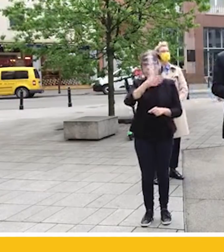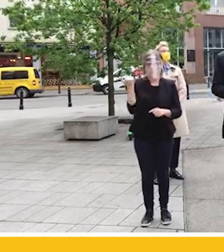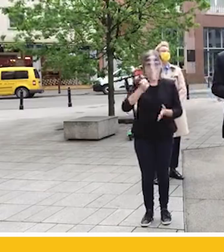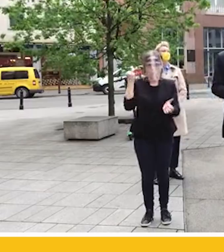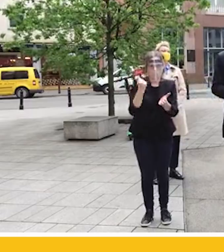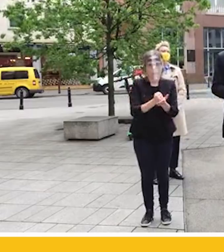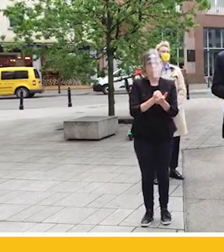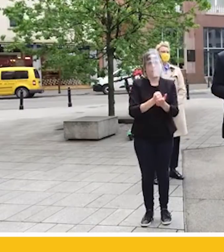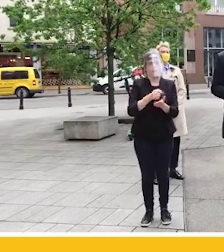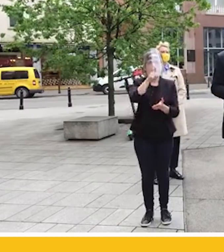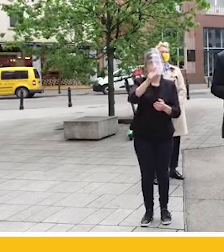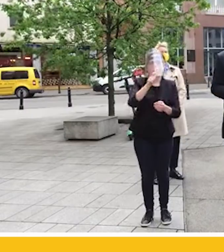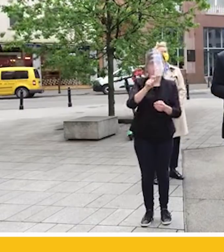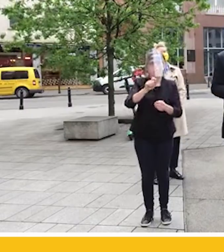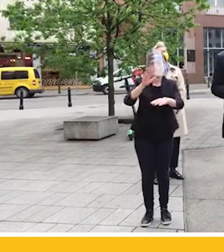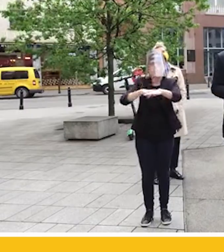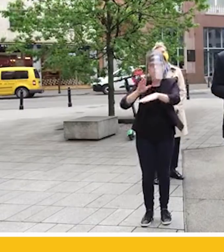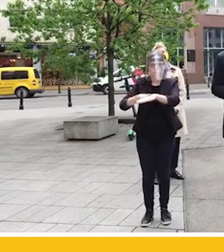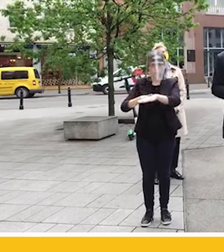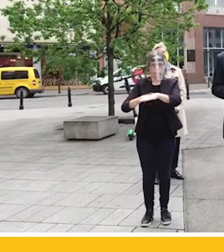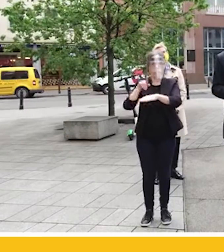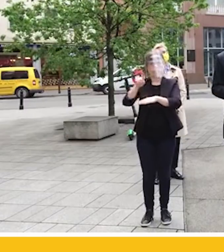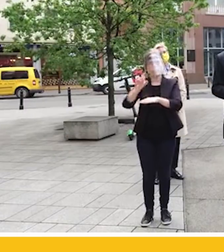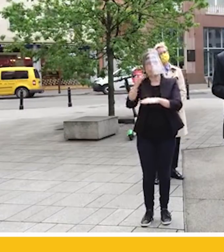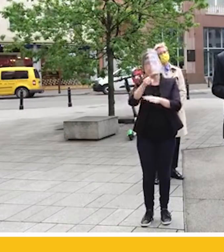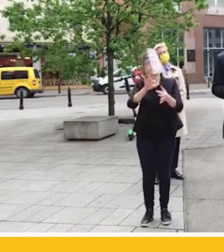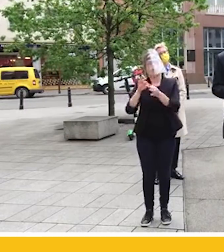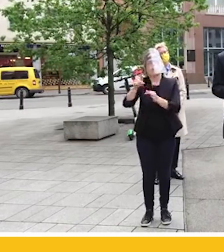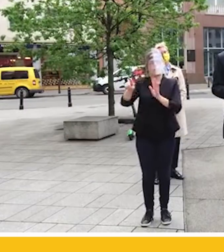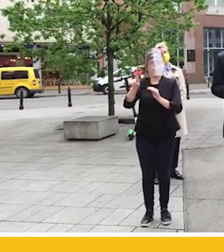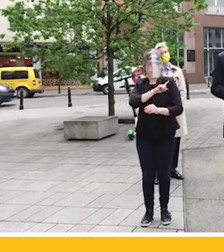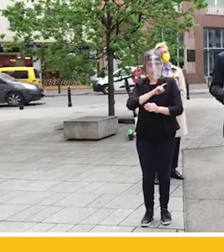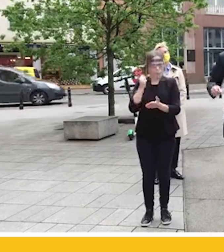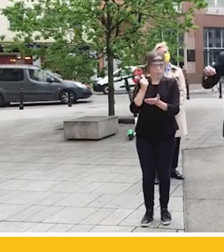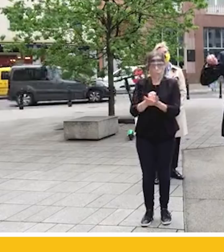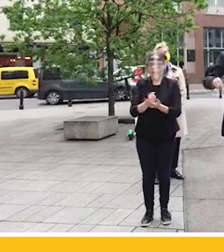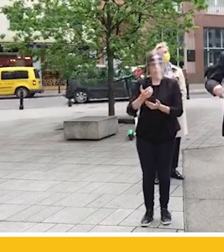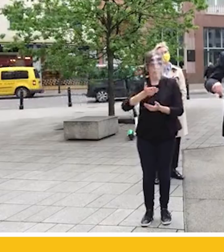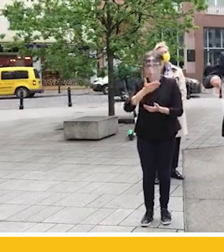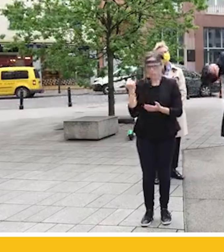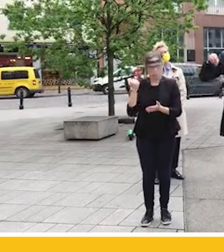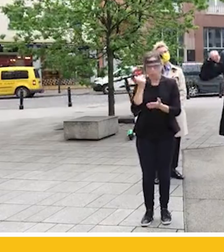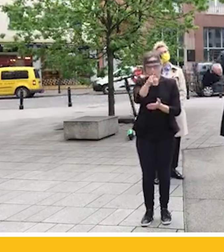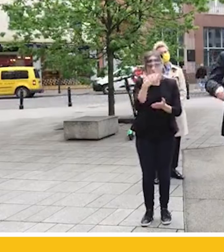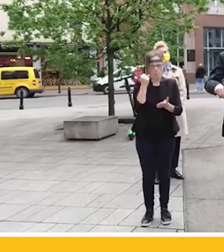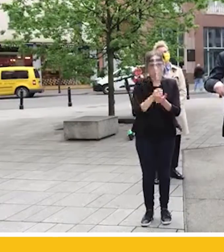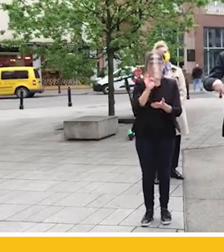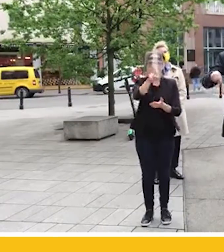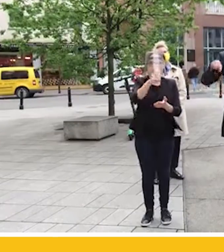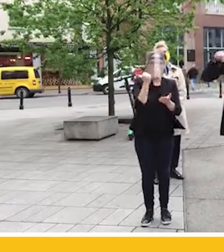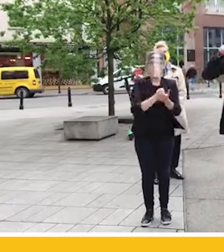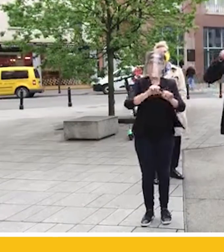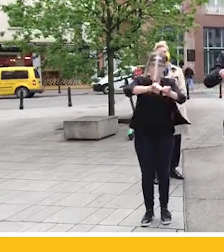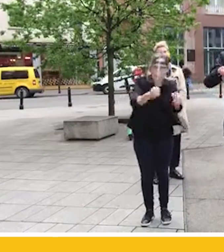mają prawo komukolwiek zwracać uwagę, na cokolwiek związanego z przestrzeganiem prawa. Wy, którzy to prawo zdeptaliście, którzy je łamiecie,